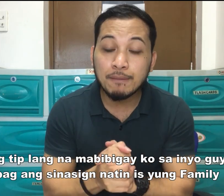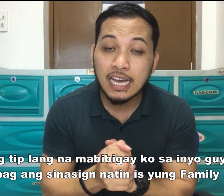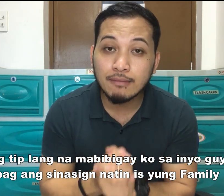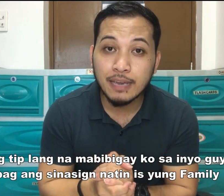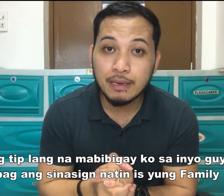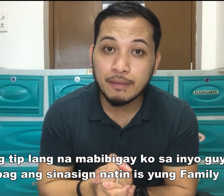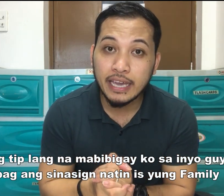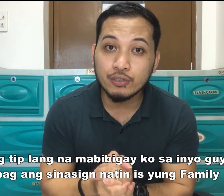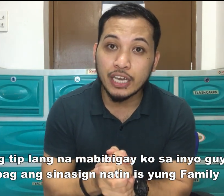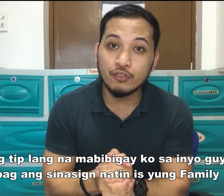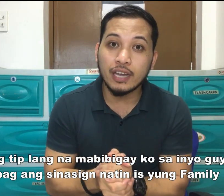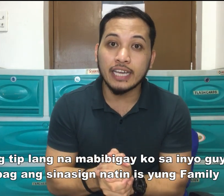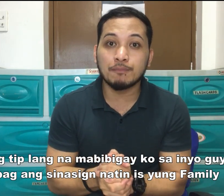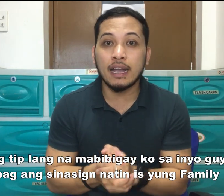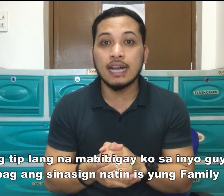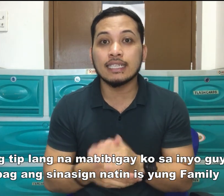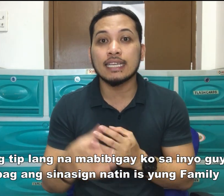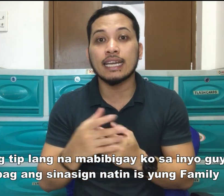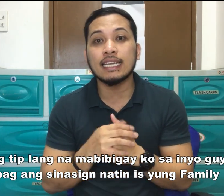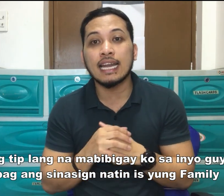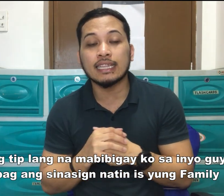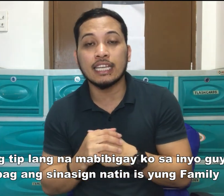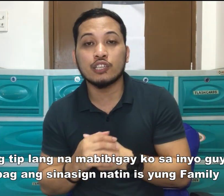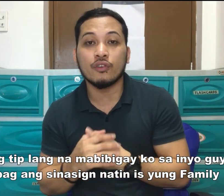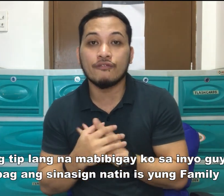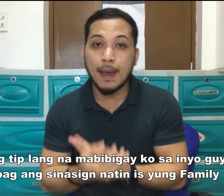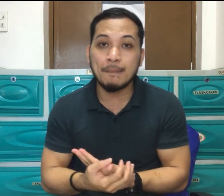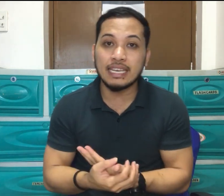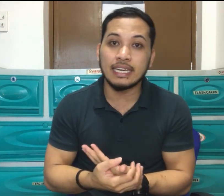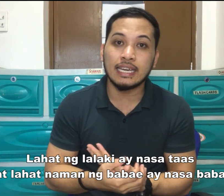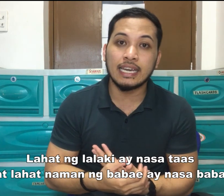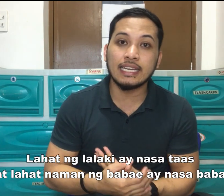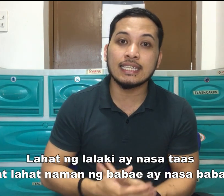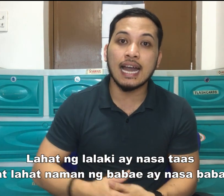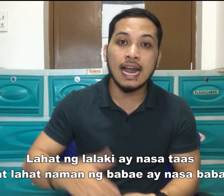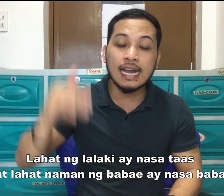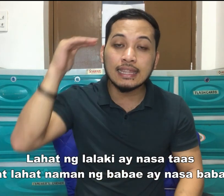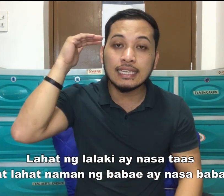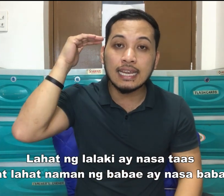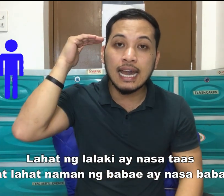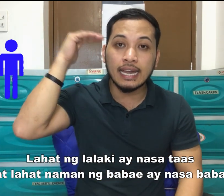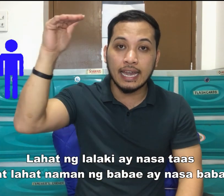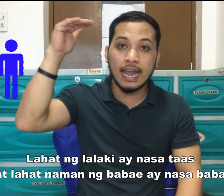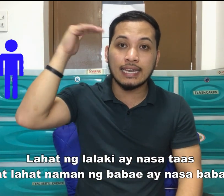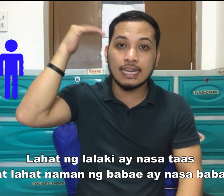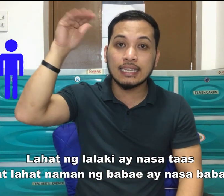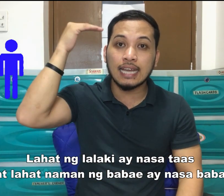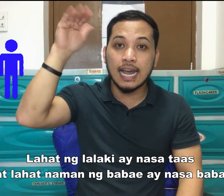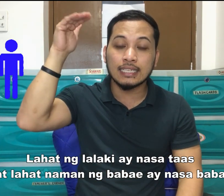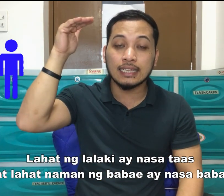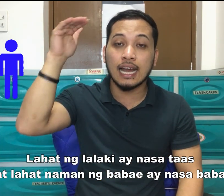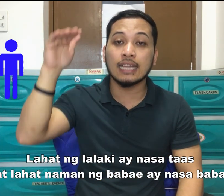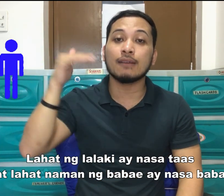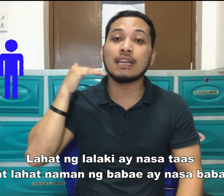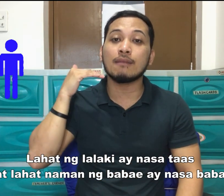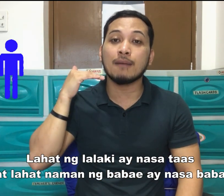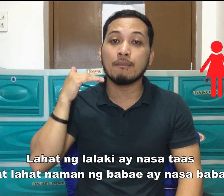tip lang na maibibigay ko sa inyo guys pag ang sinasignan natin is yung family is lahat ng lalaki ay nasa taas at lahat naman ng mga